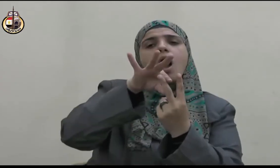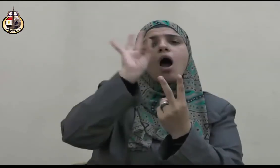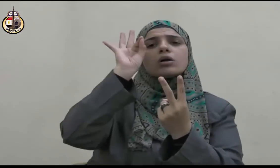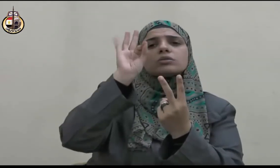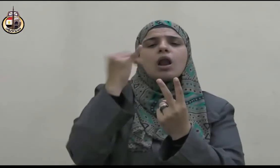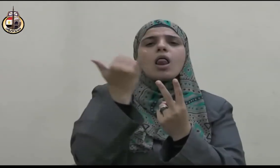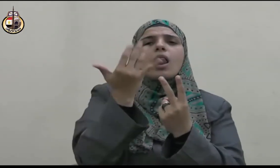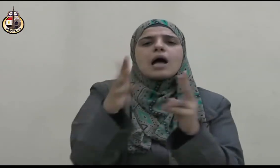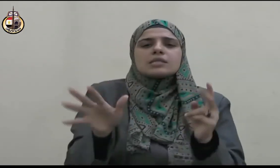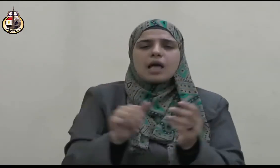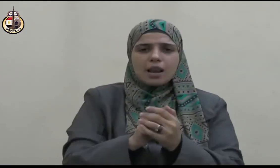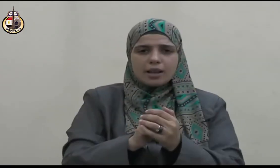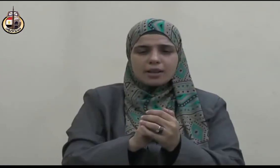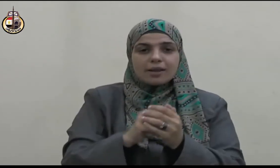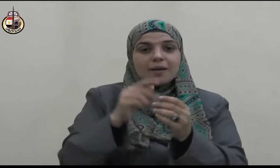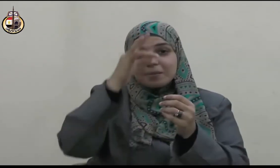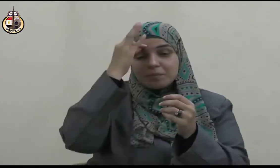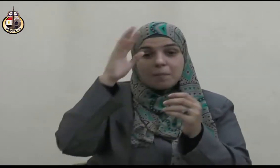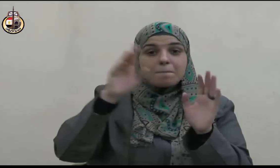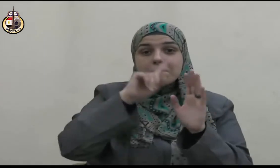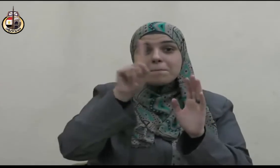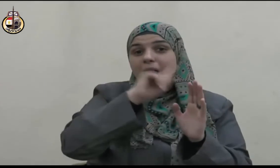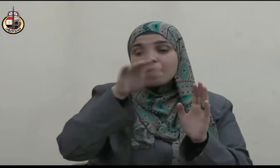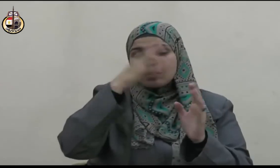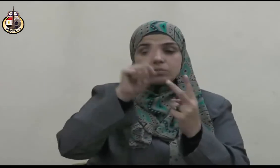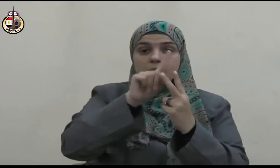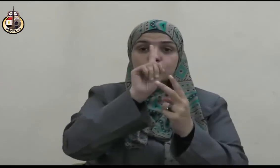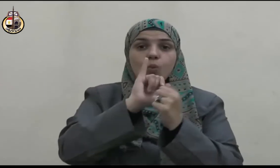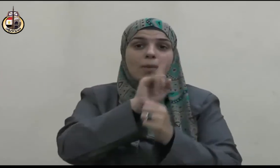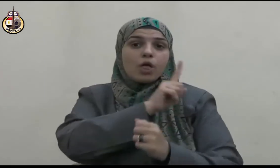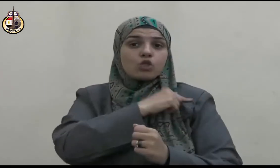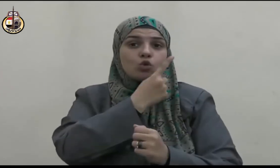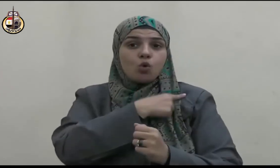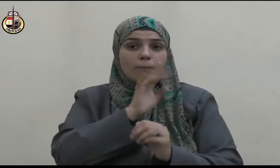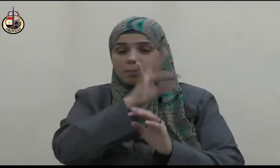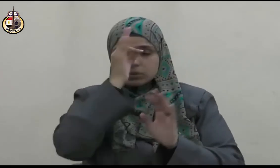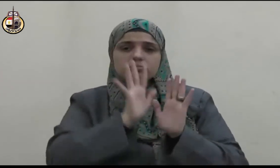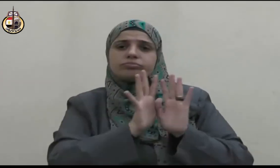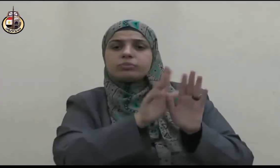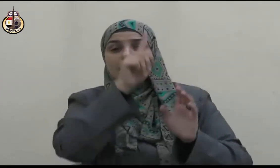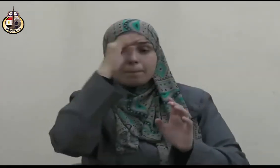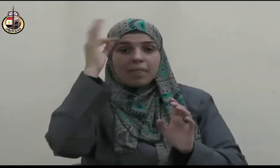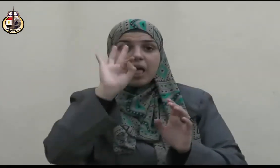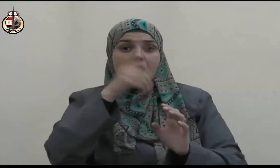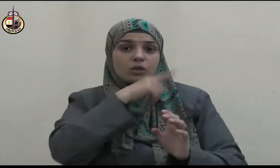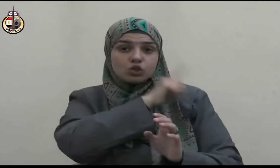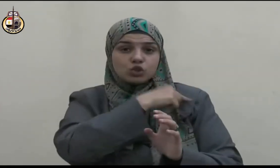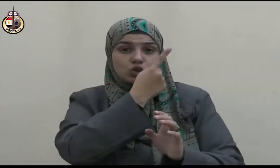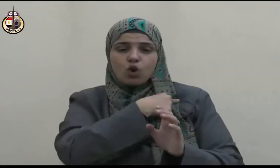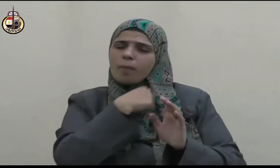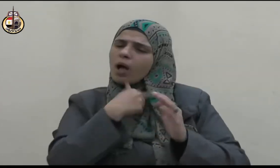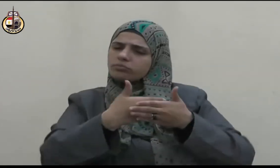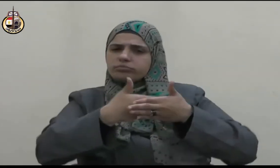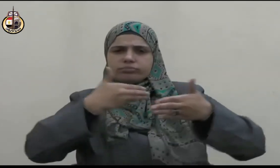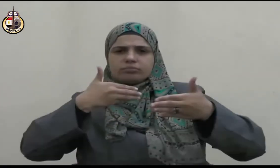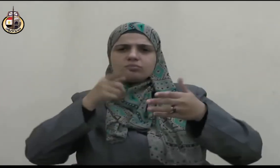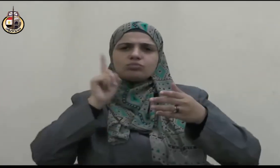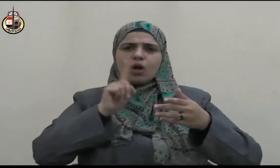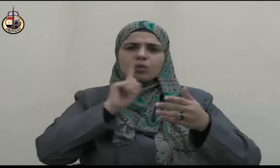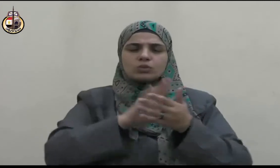قبلكم الغلو في الدين فما أحوجنا إلى التأسي برسول الله صلى